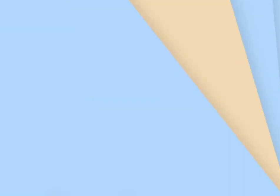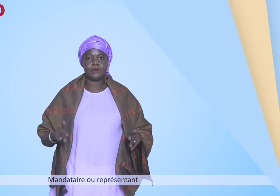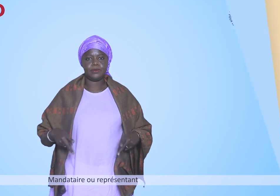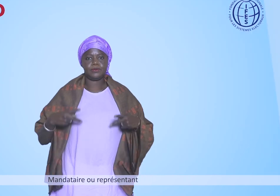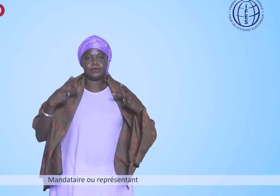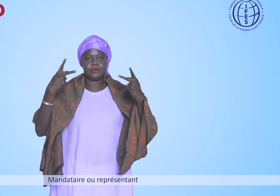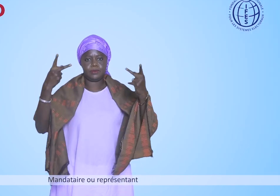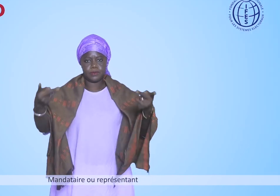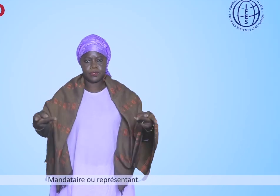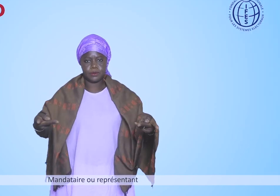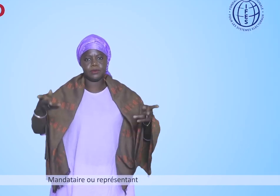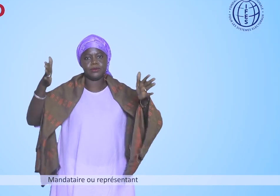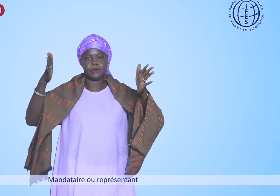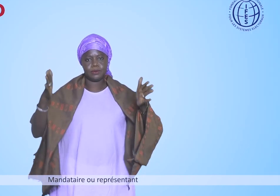Mandataire ou représentant